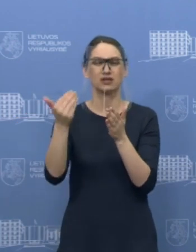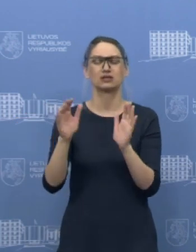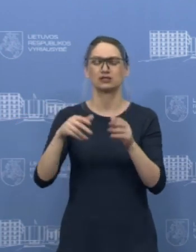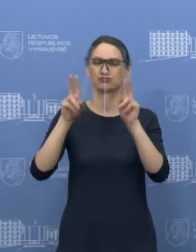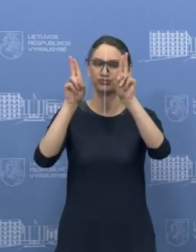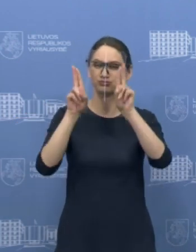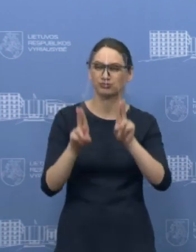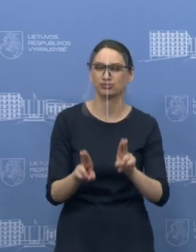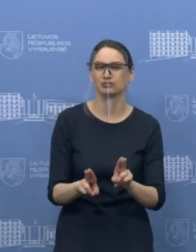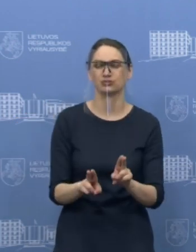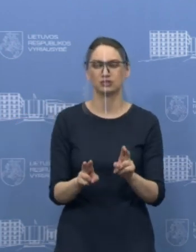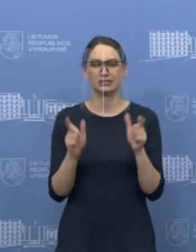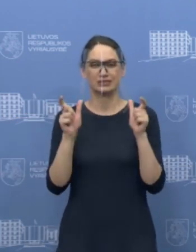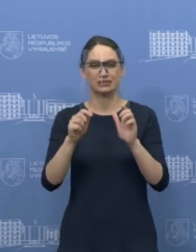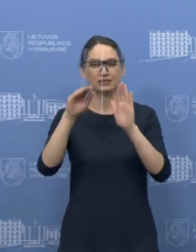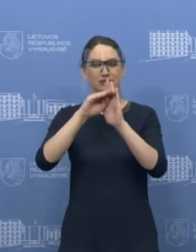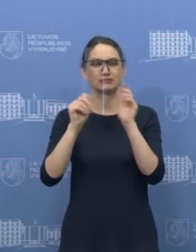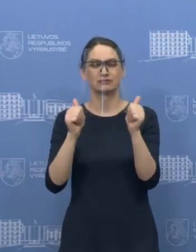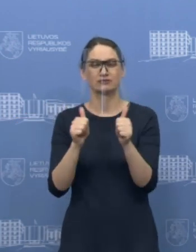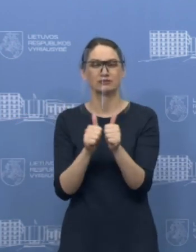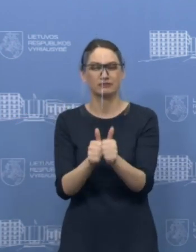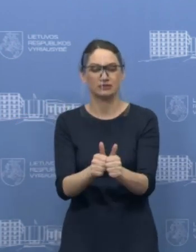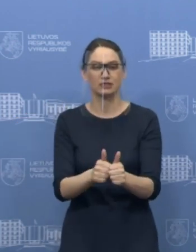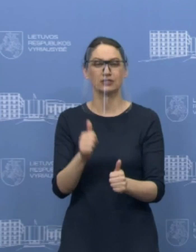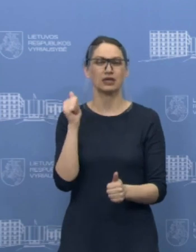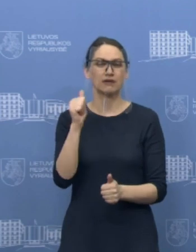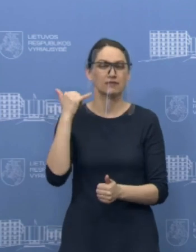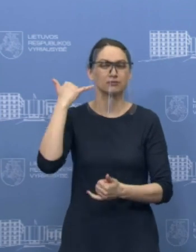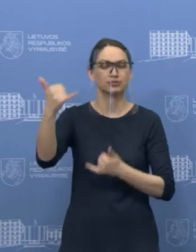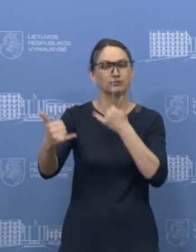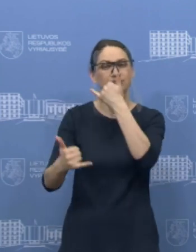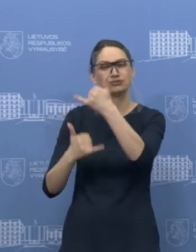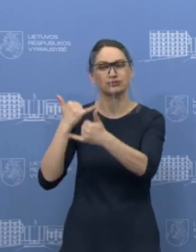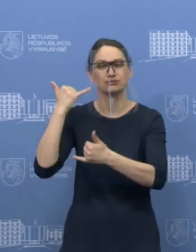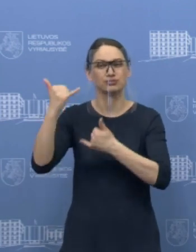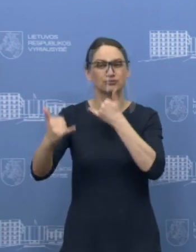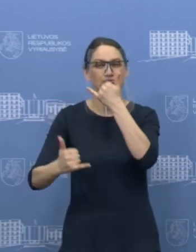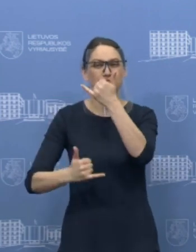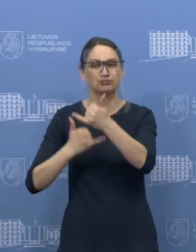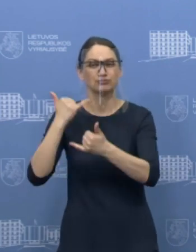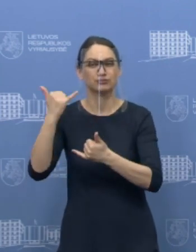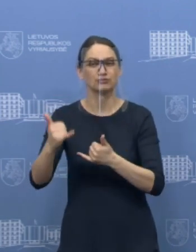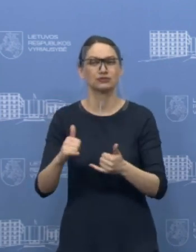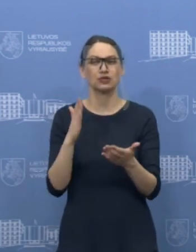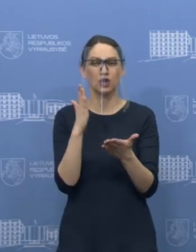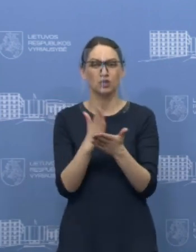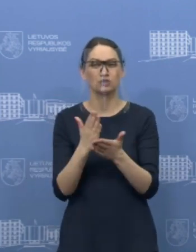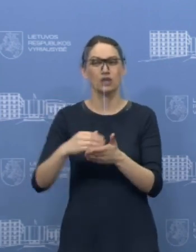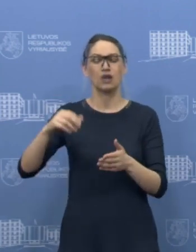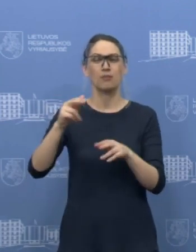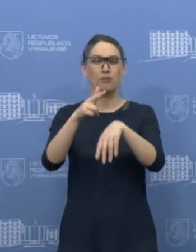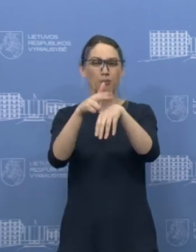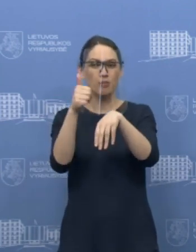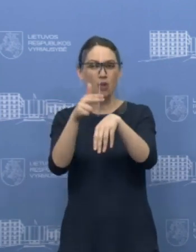nebus. Ir tuomet yra kontroliuojamas kiekvieną dieną. Kontroliuojamas yra skambučiais ir kontroliuojamas patrulių, ekipažo, policijos